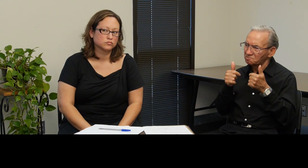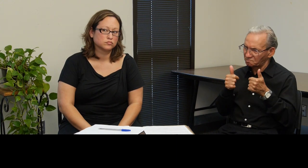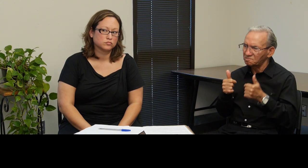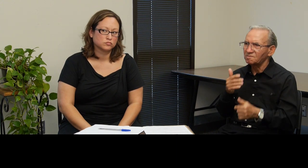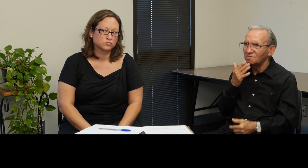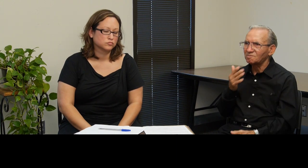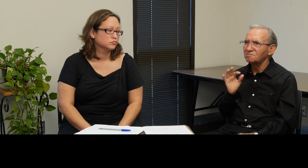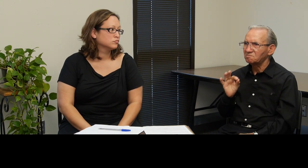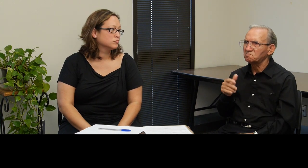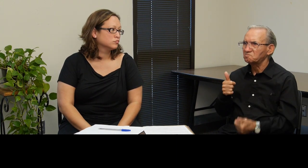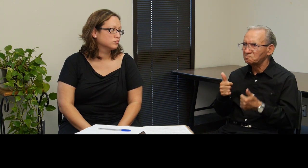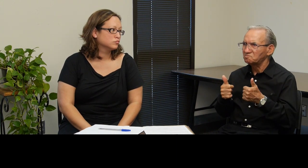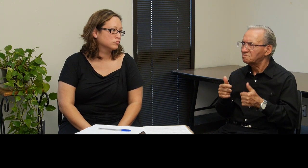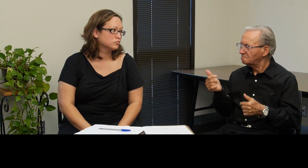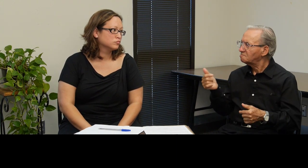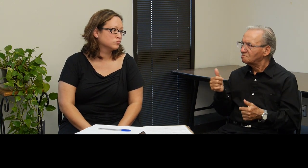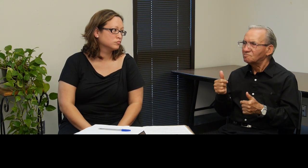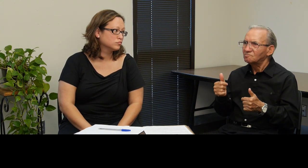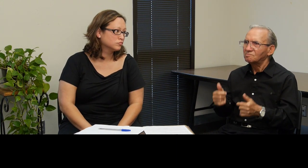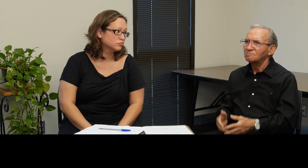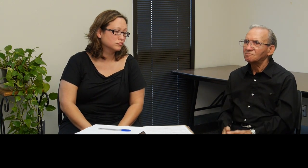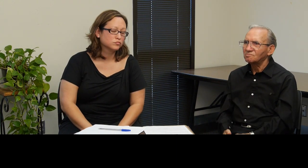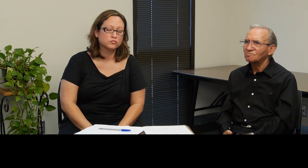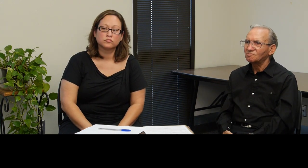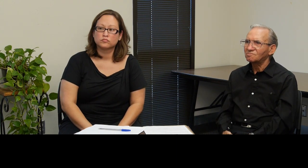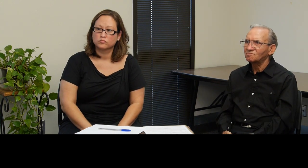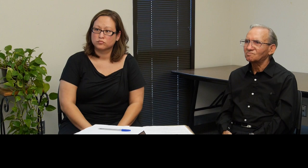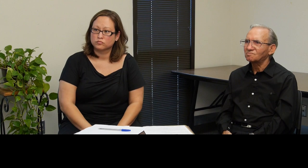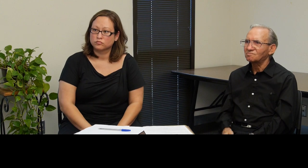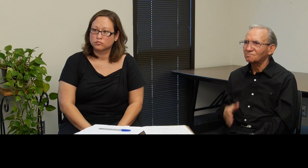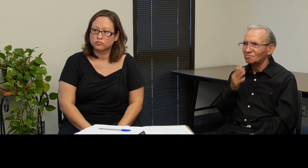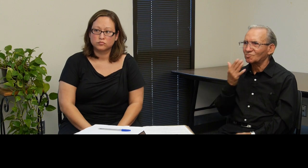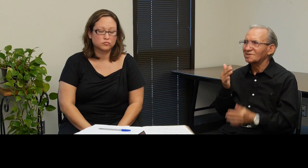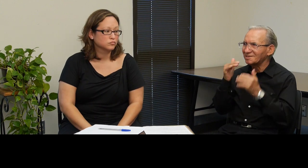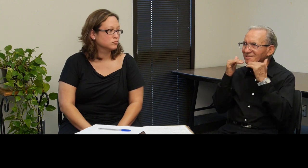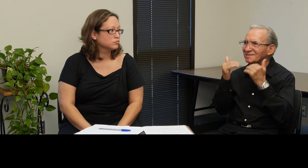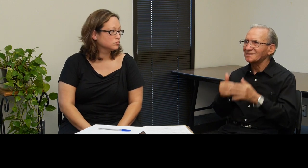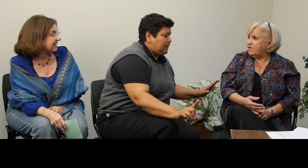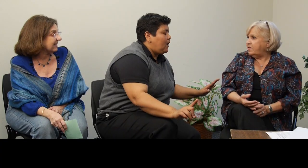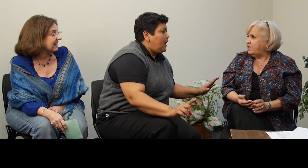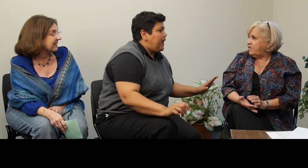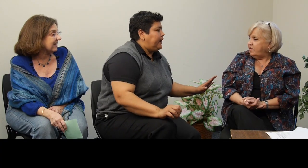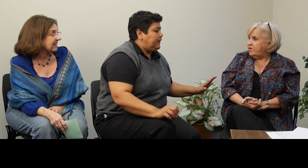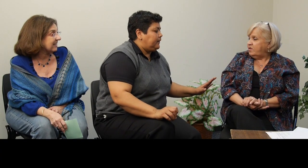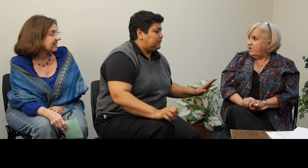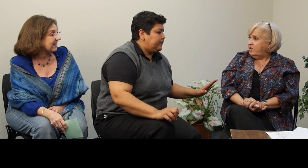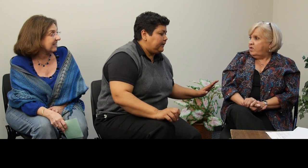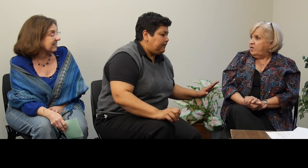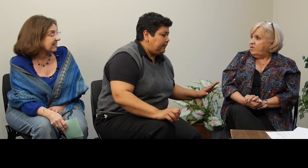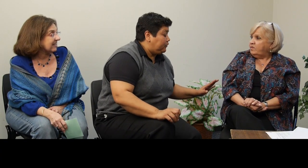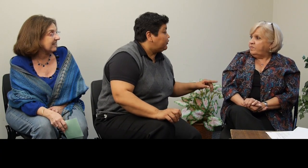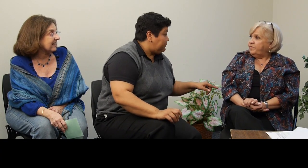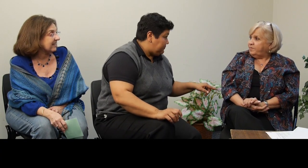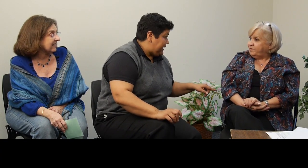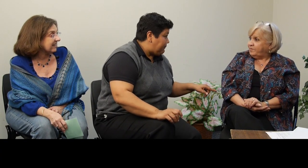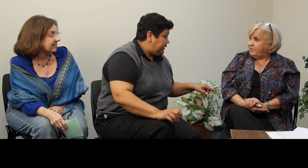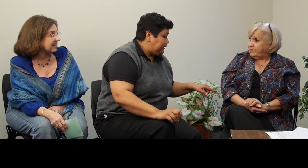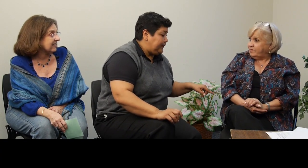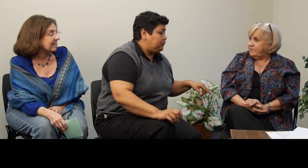Ya, it went well, the services were good. Estoy aquí, me llamo Lineri,